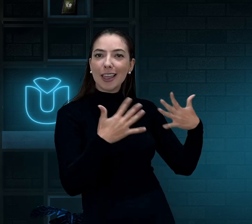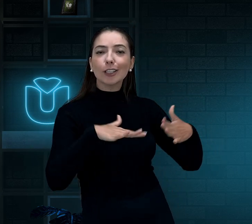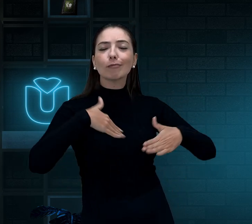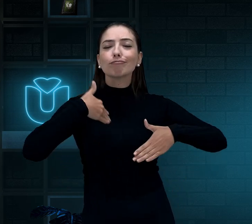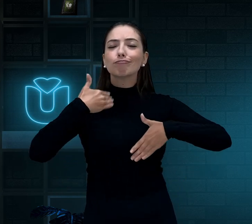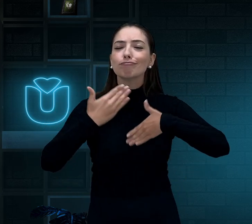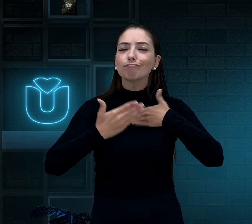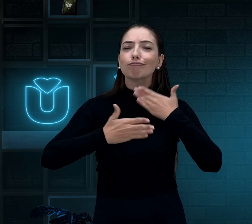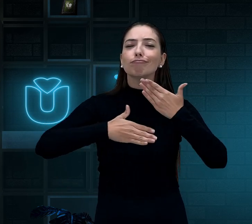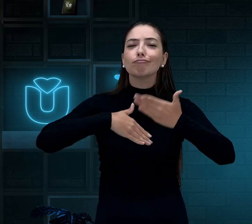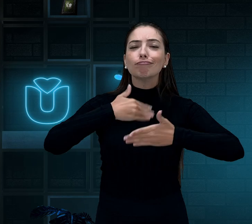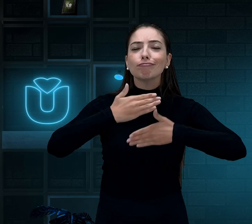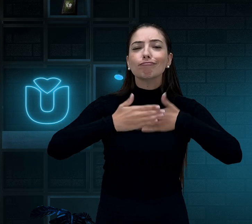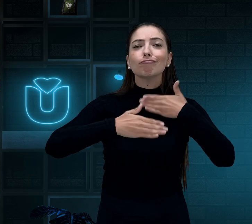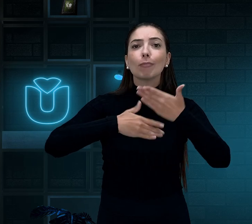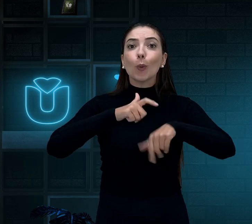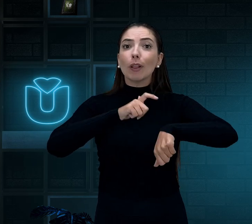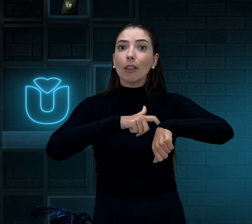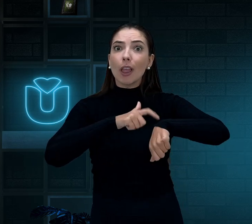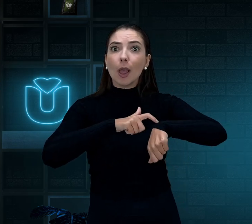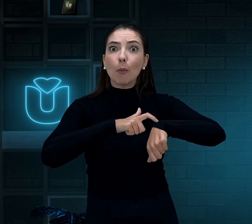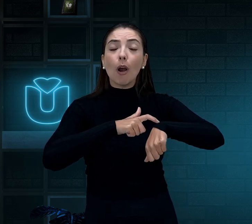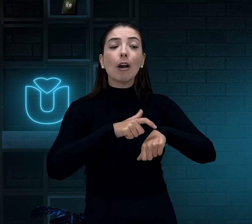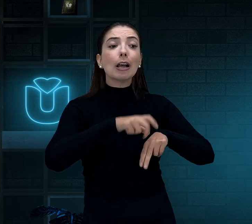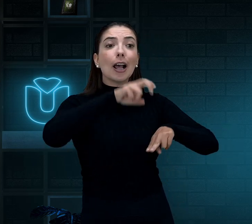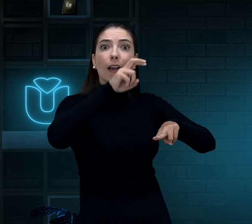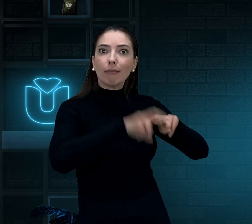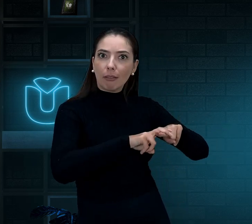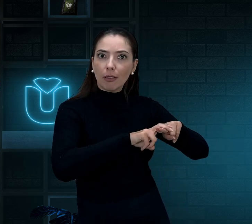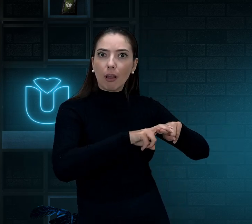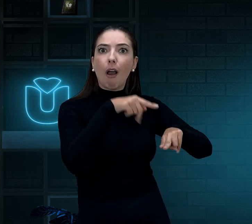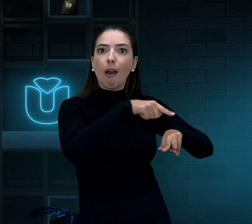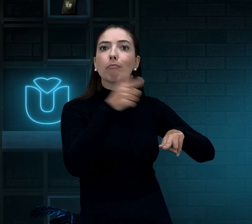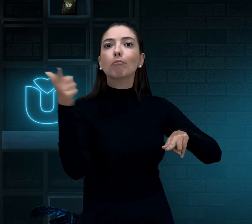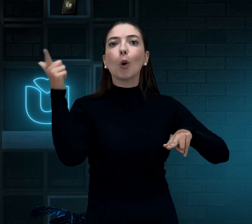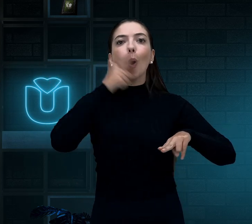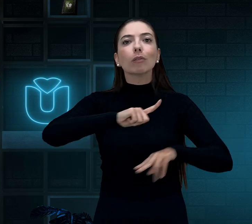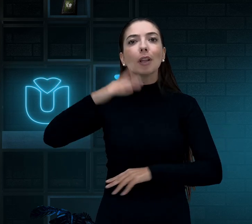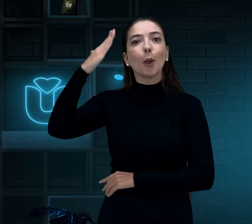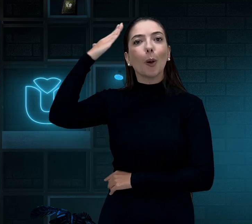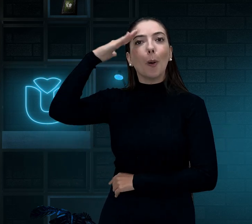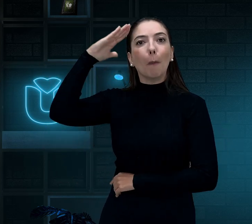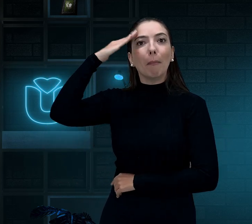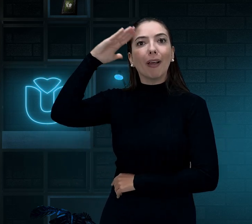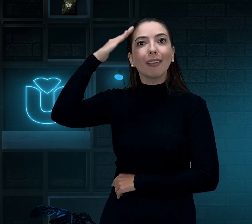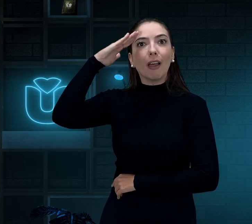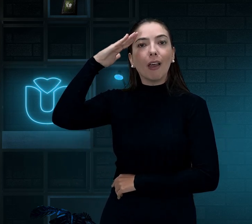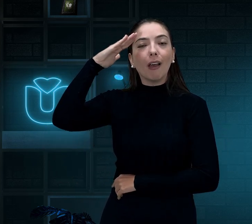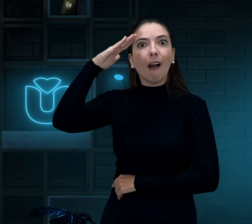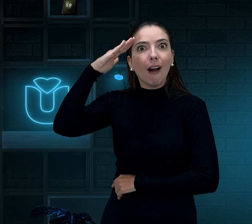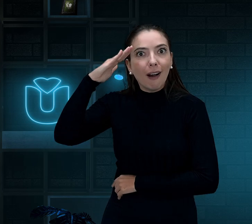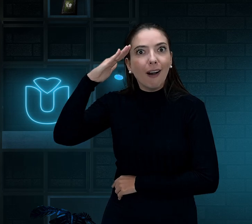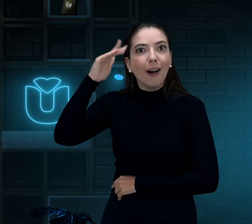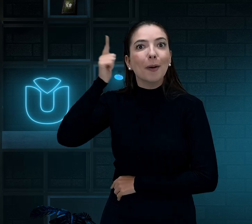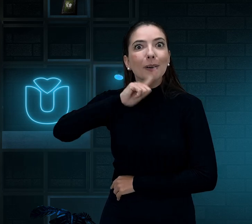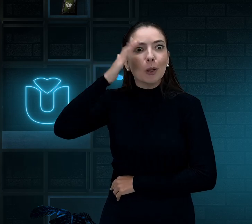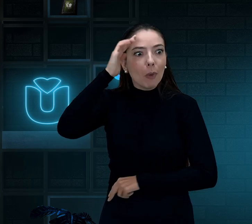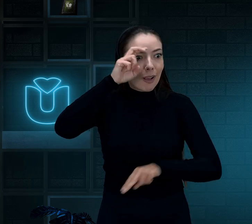Mas com o passar do tempo, tu sinaliza o sinal de sentar, eles conseguem compreender. Nossa, eu